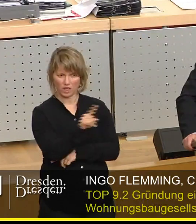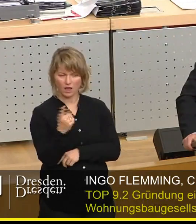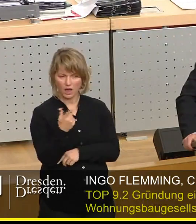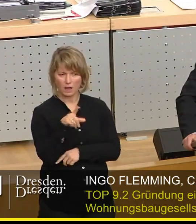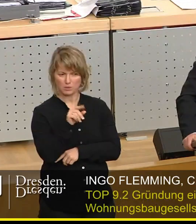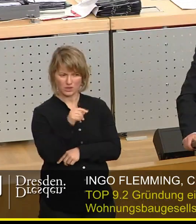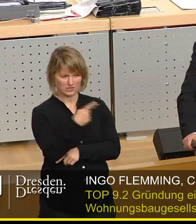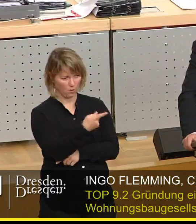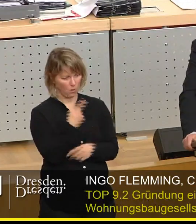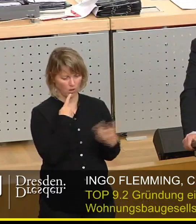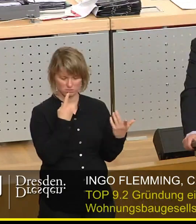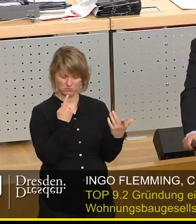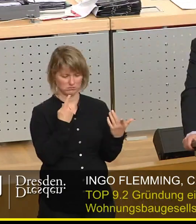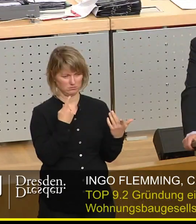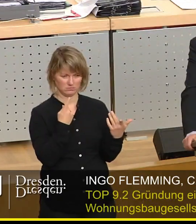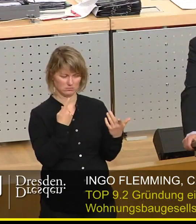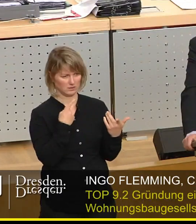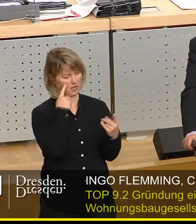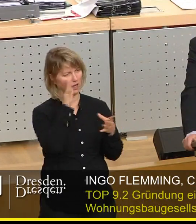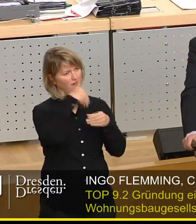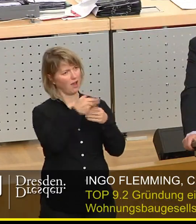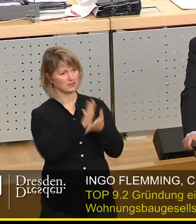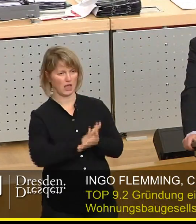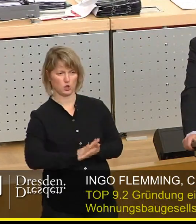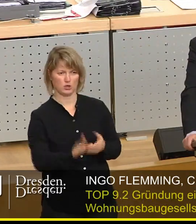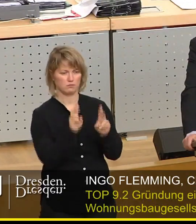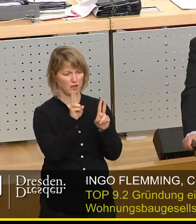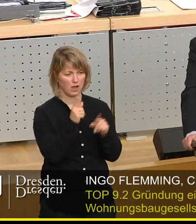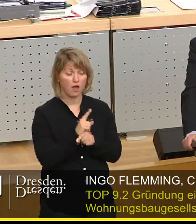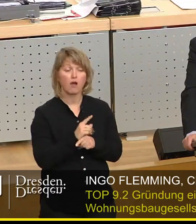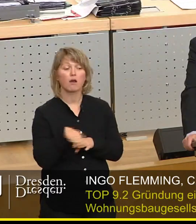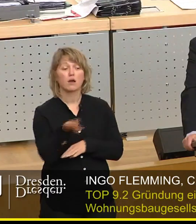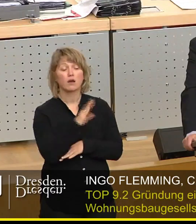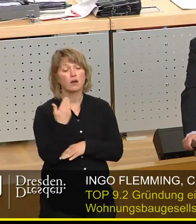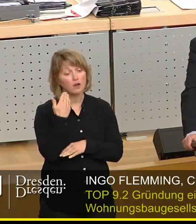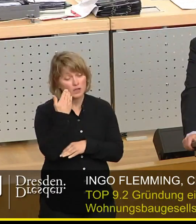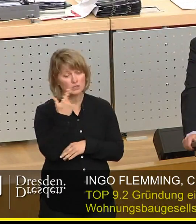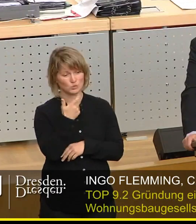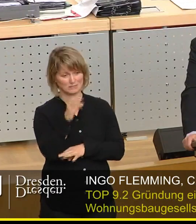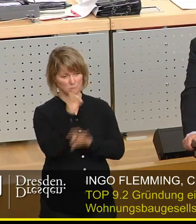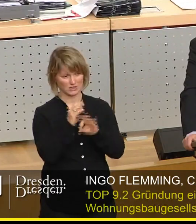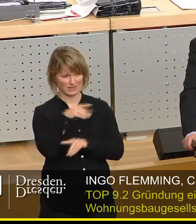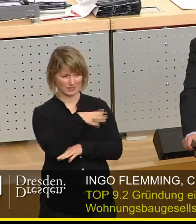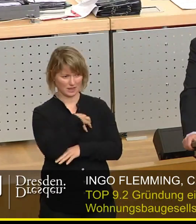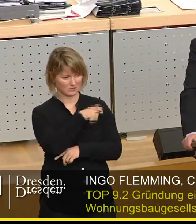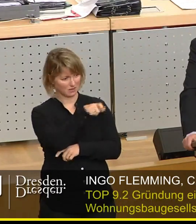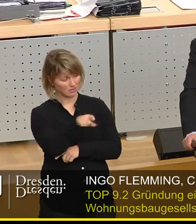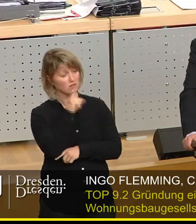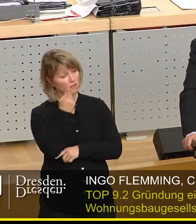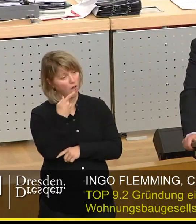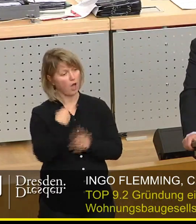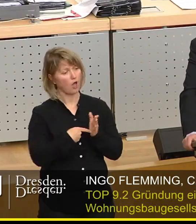reinsten Wassers. 20% der Dresdner Bevölkerung hat Anspruch auf einen Wohnberechtigungsschein. Und nur und